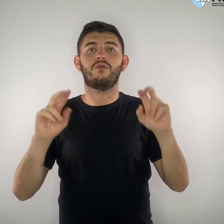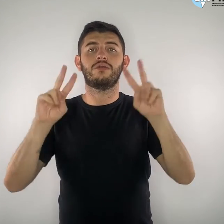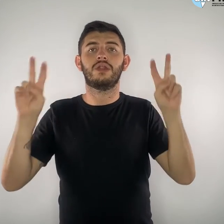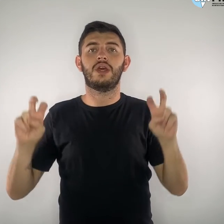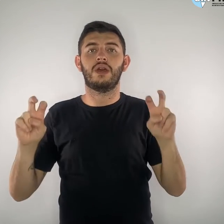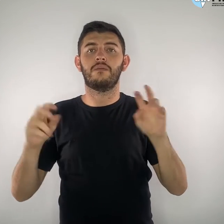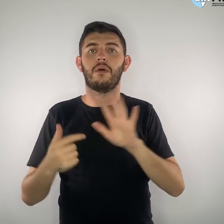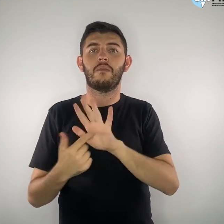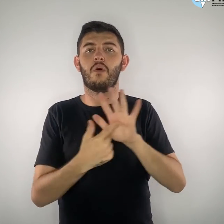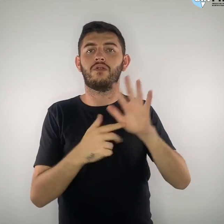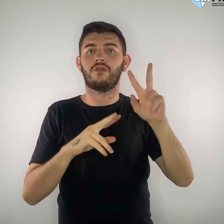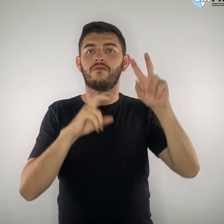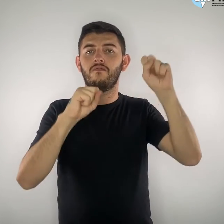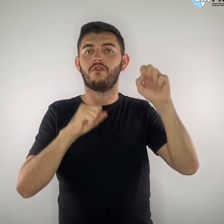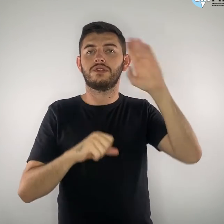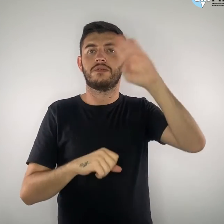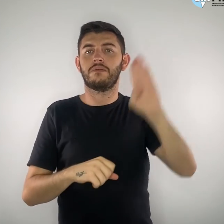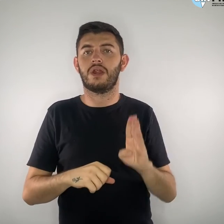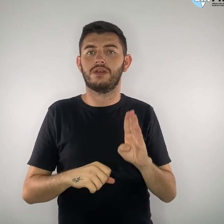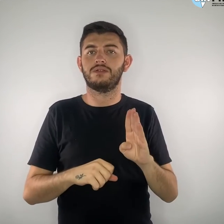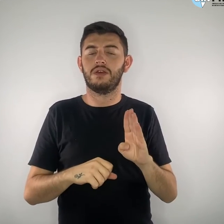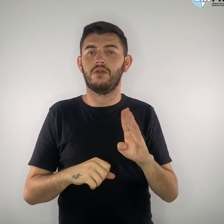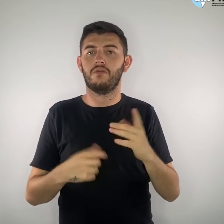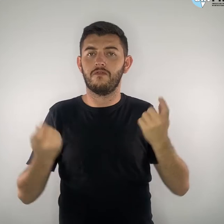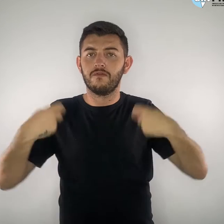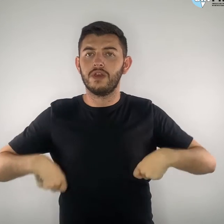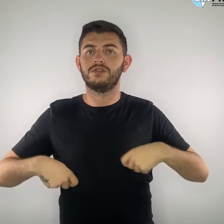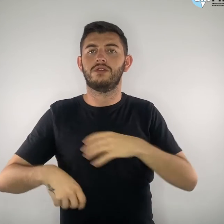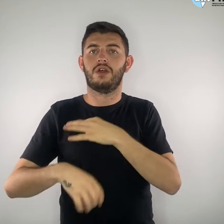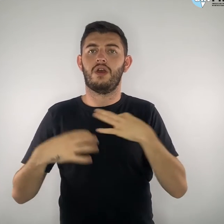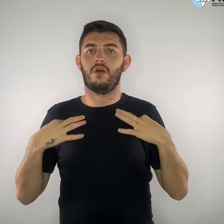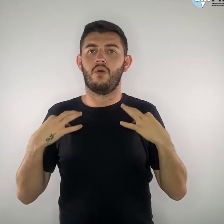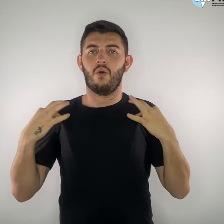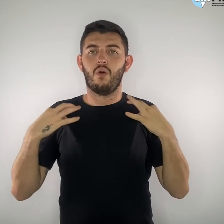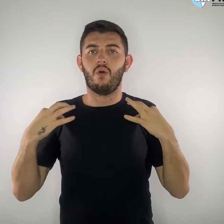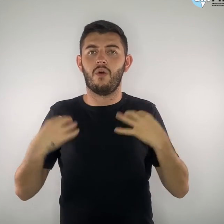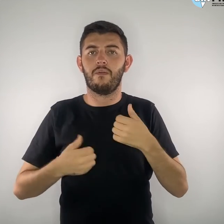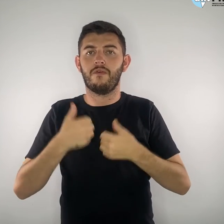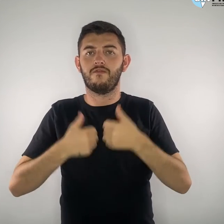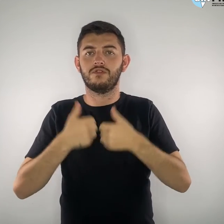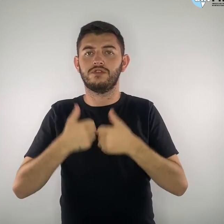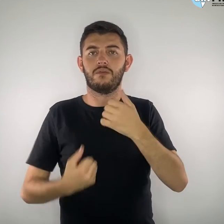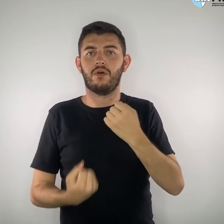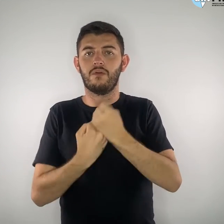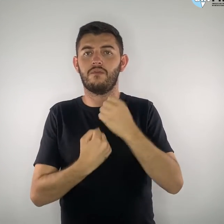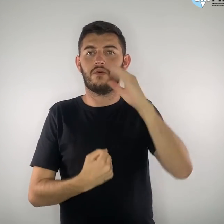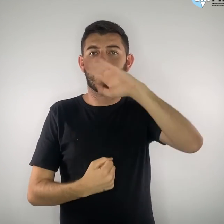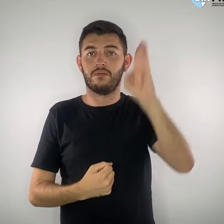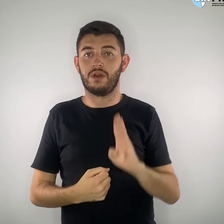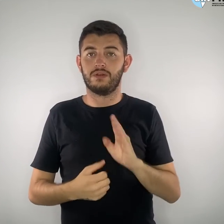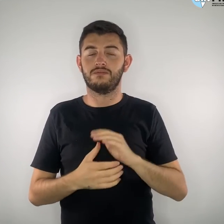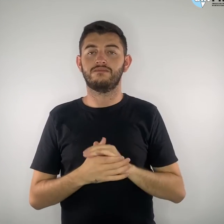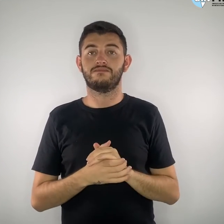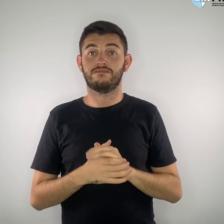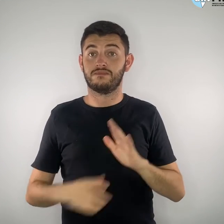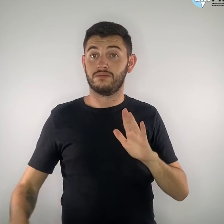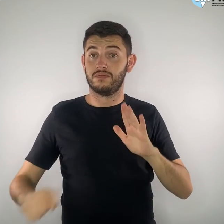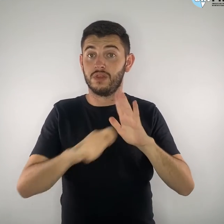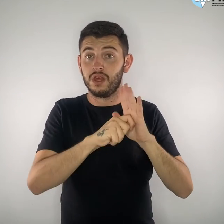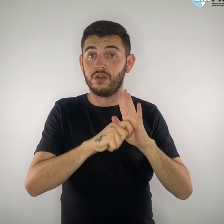vestidas com blusas da seleção. Apesar de ter sido alvo de denúncia, até mesmo por